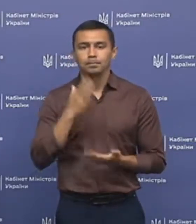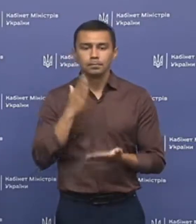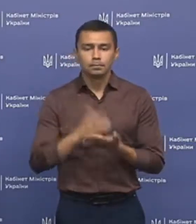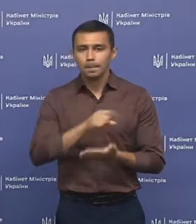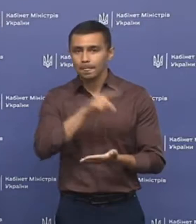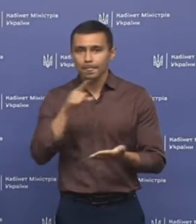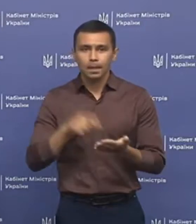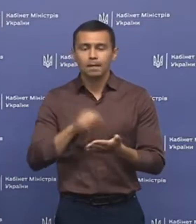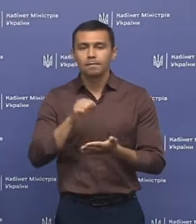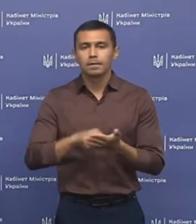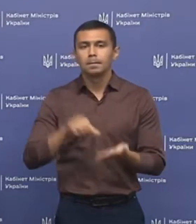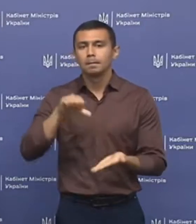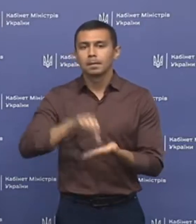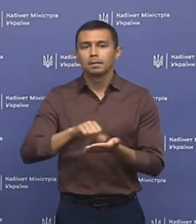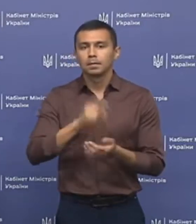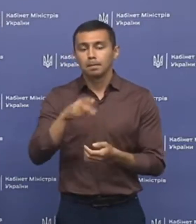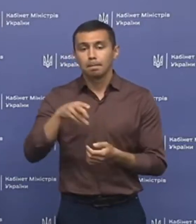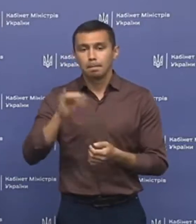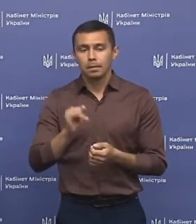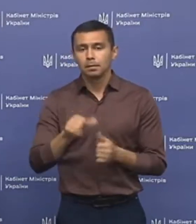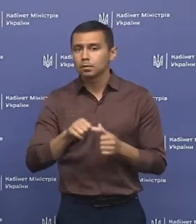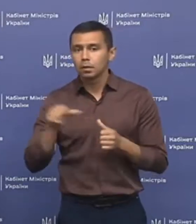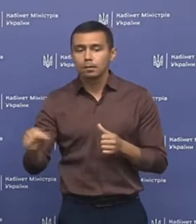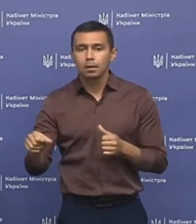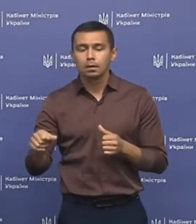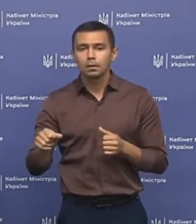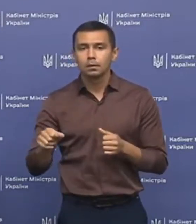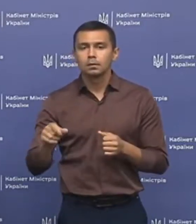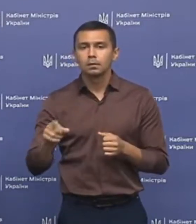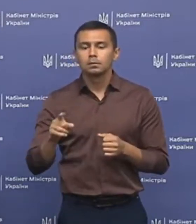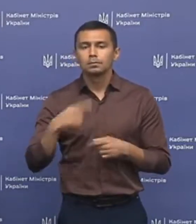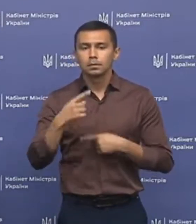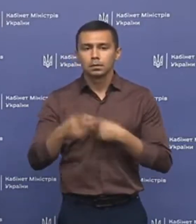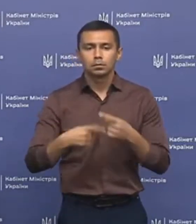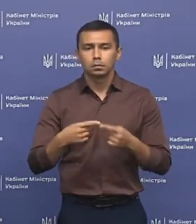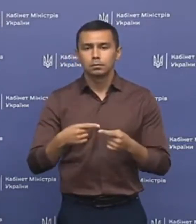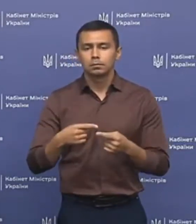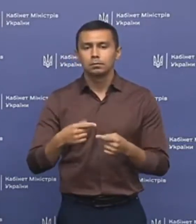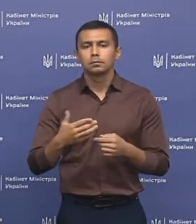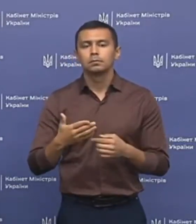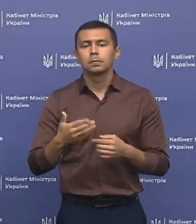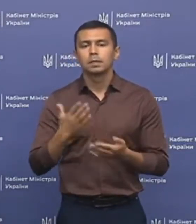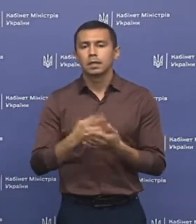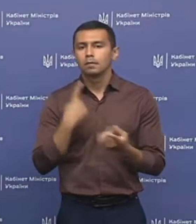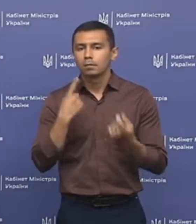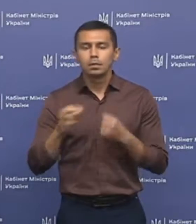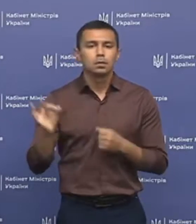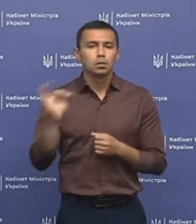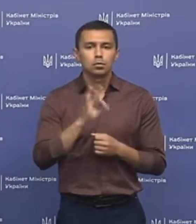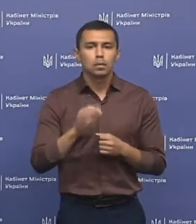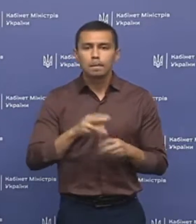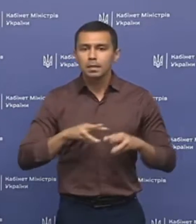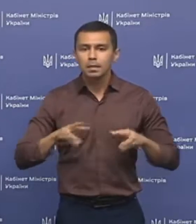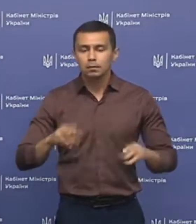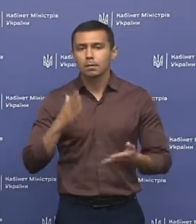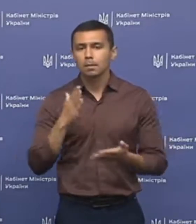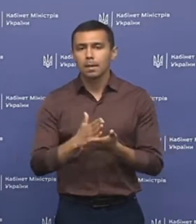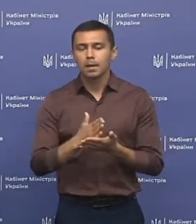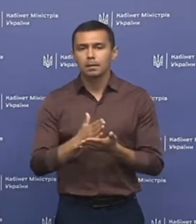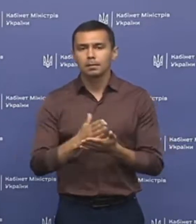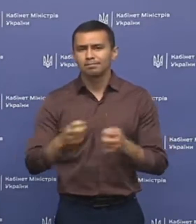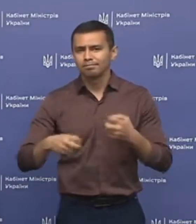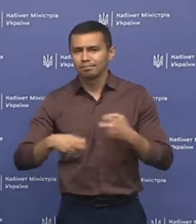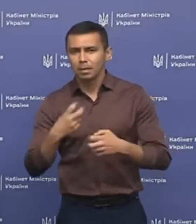І маємо запитання від представників ЗМІ. Зокрема, звучить наступне чинно. Є інформація, що Міністерство має